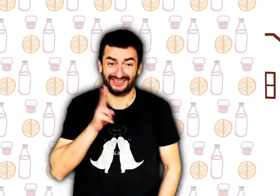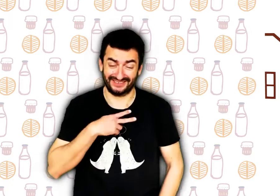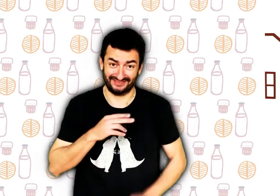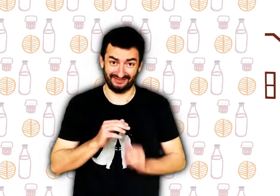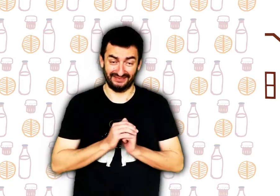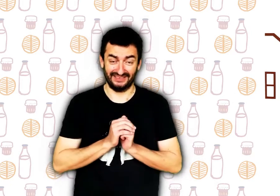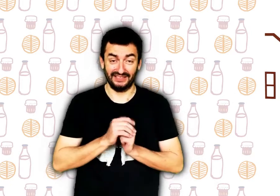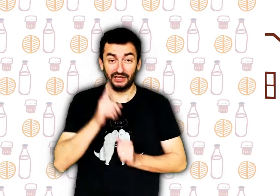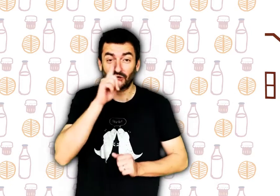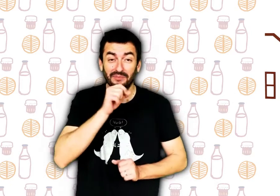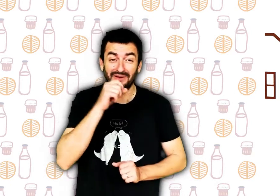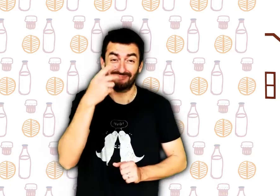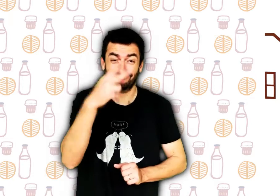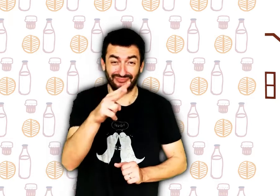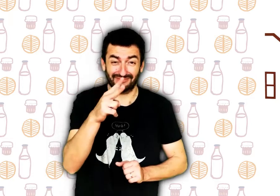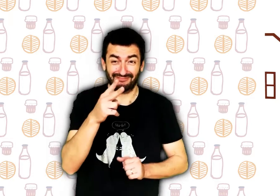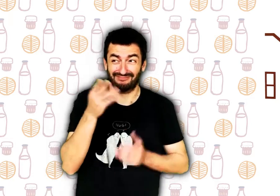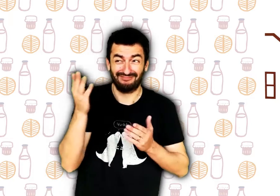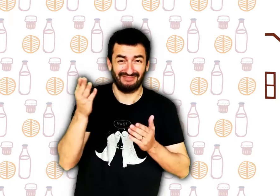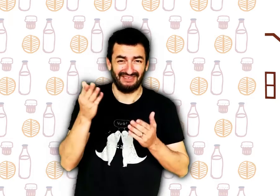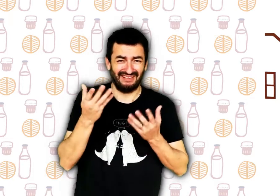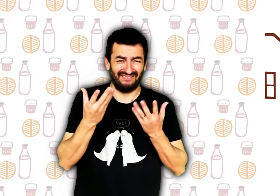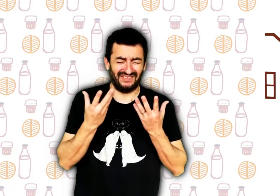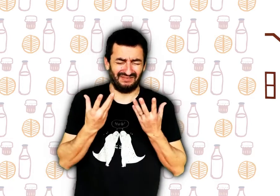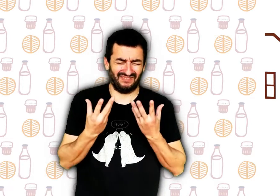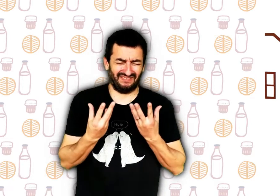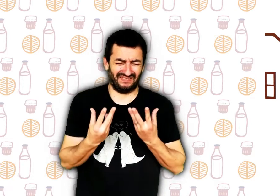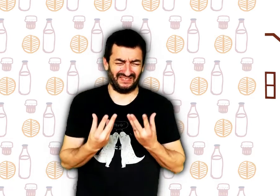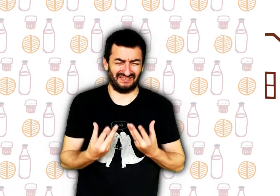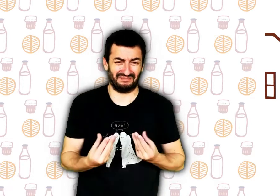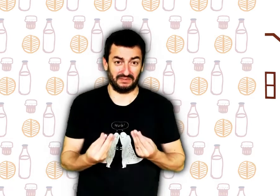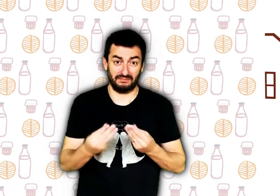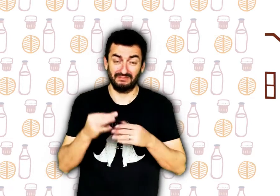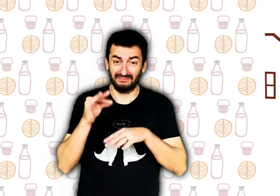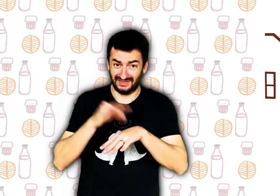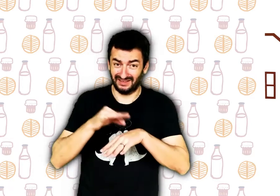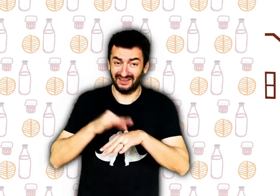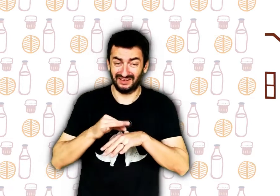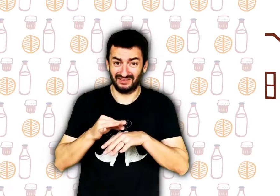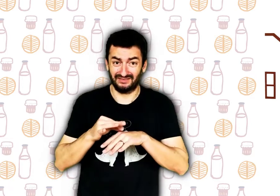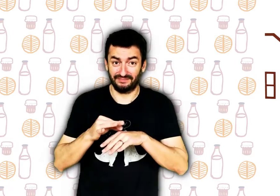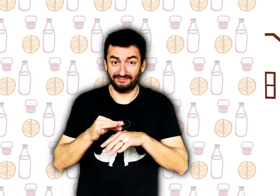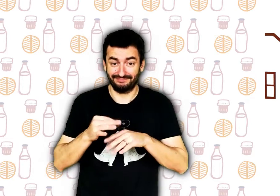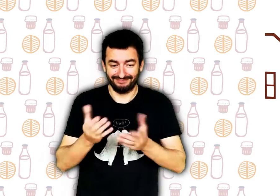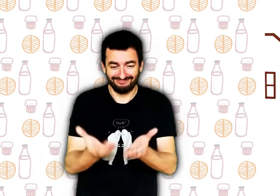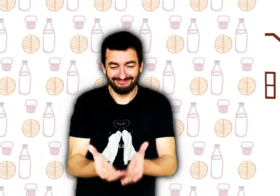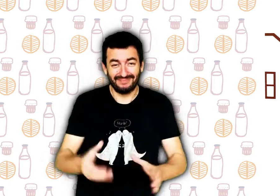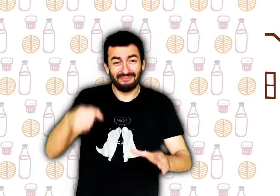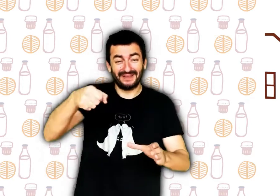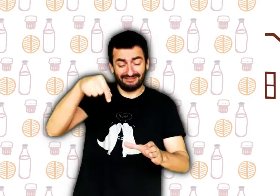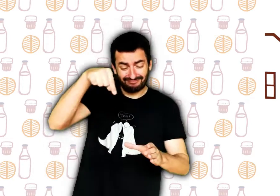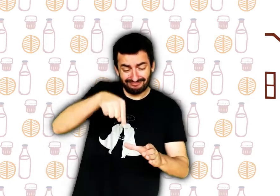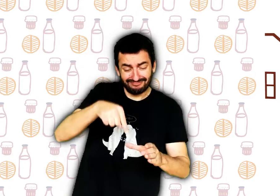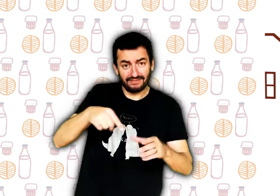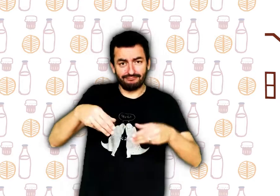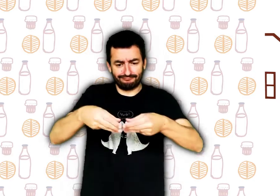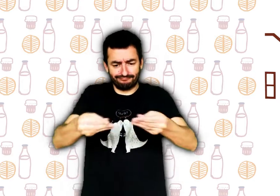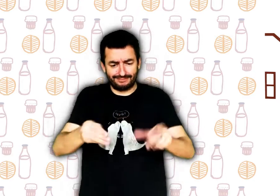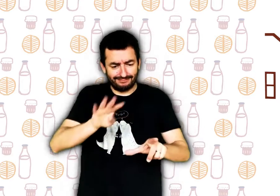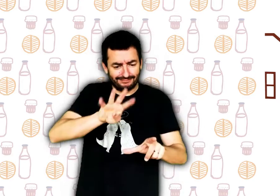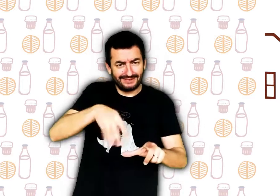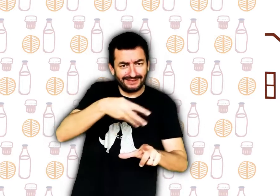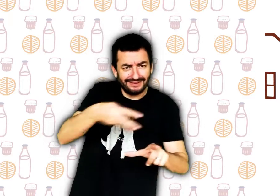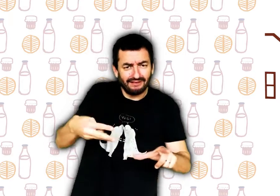Ma chérie, ta grand-mère est terriblement faible et malade. Apporte-lui ce panier